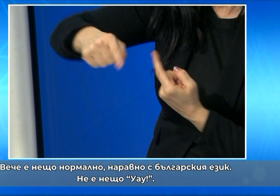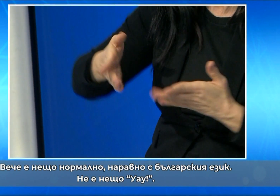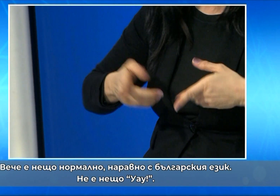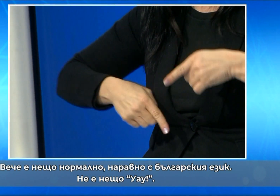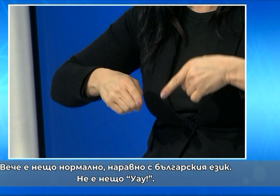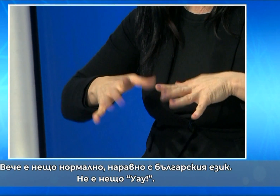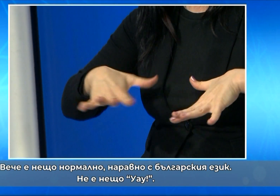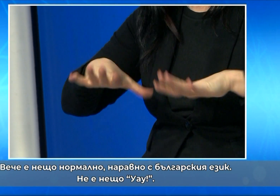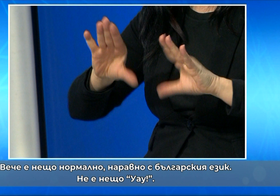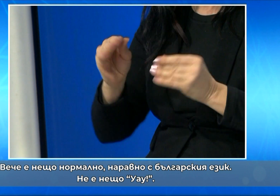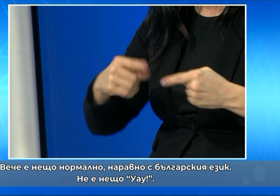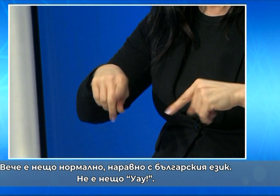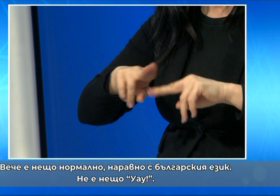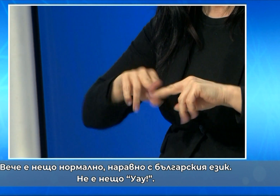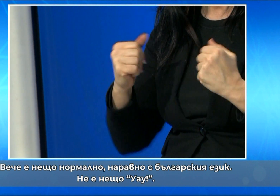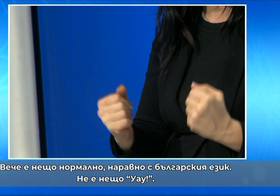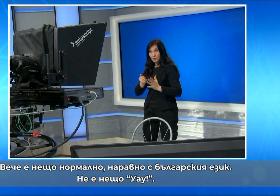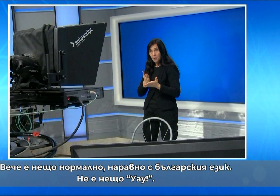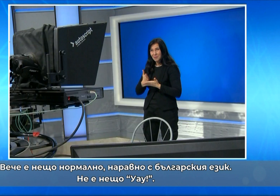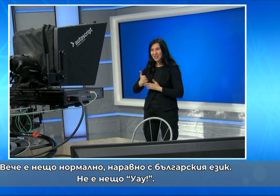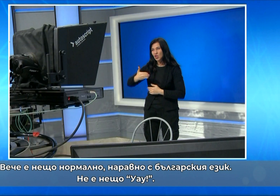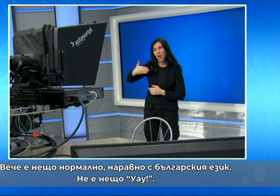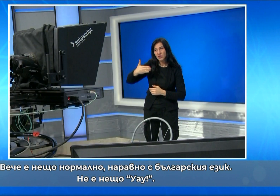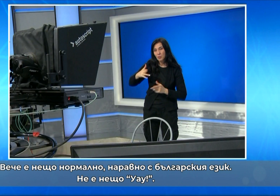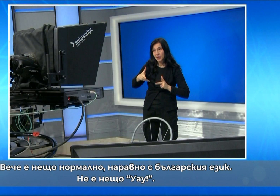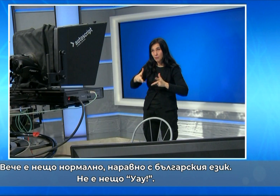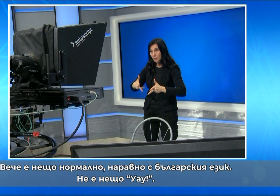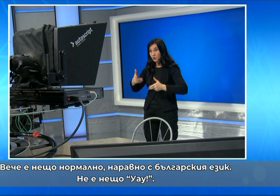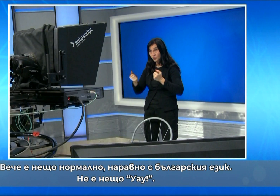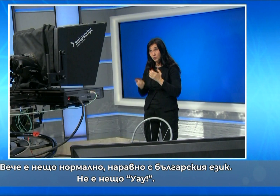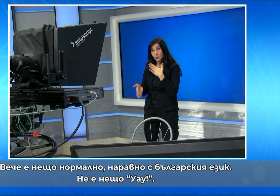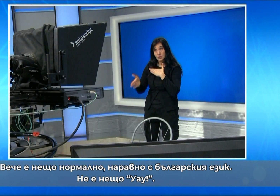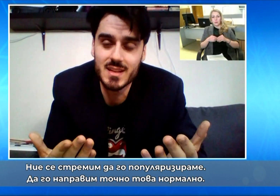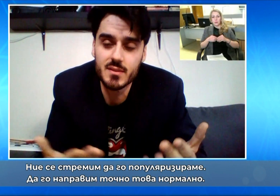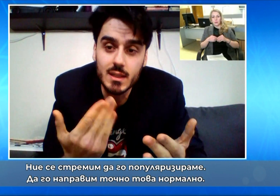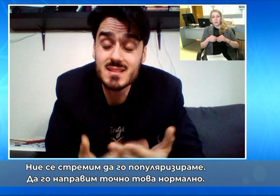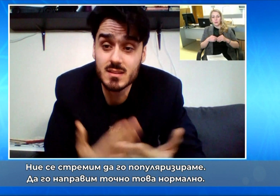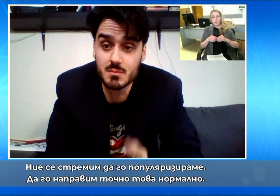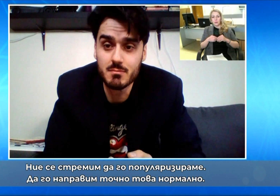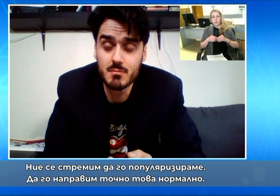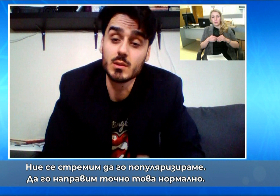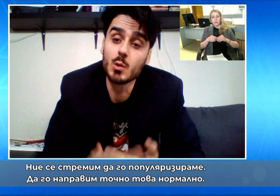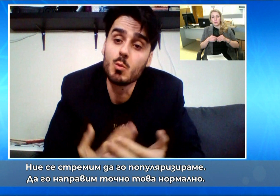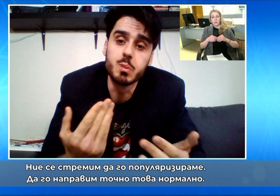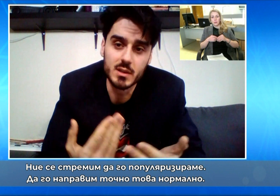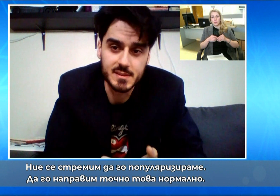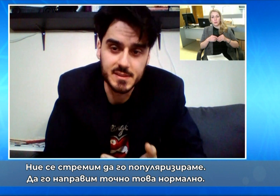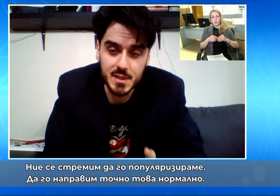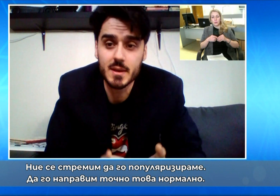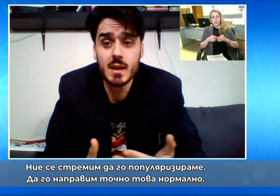език. Не е нещо «уау, интересно е», той е език, вече е част от нашето ежедневе. И ние се стремим да го популяризираме, да